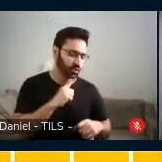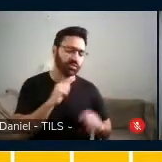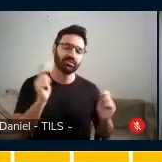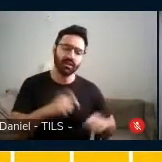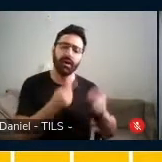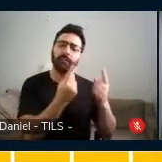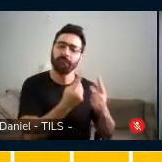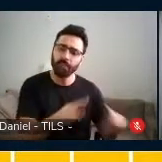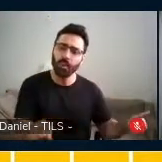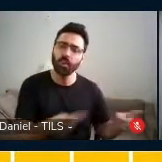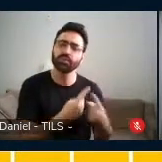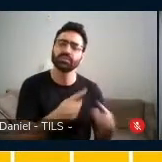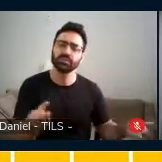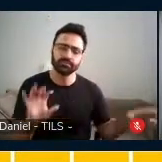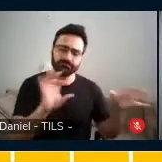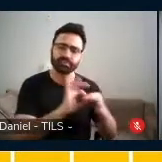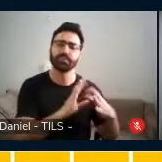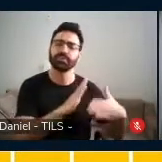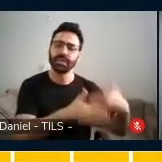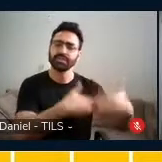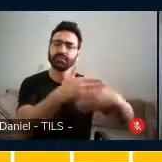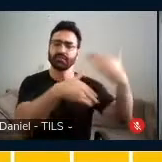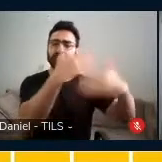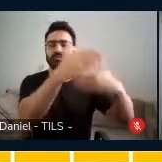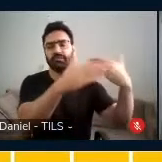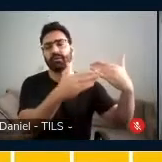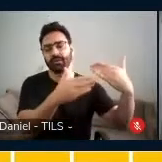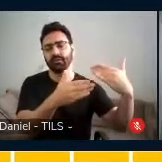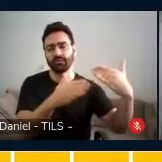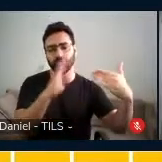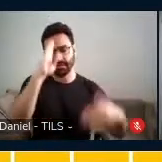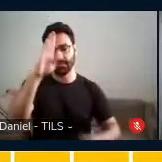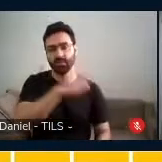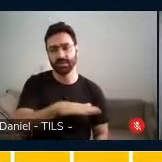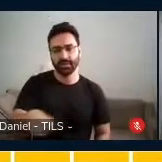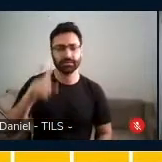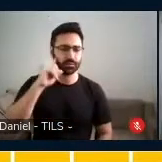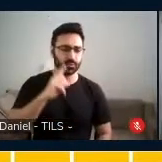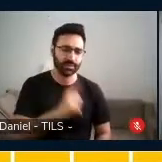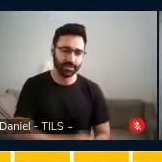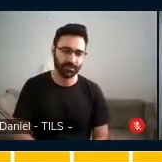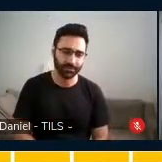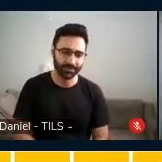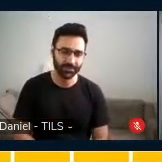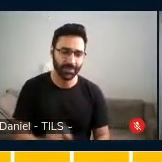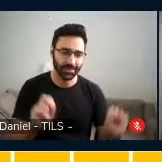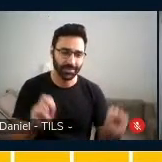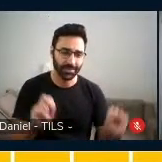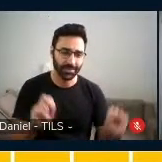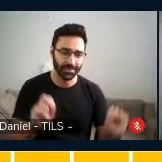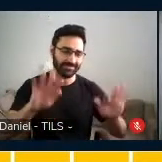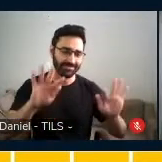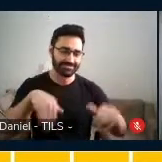voltados para o desenvolvimento da musicalidade da criança surda. Obrigada.